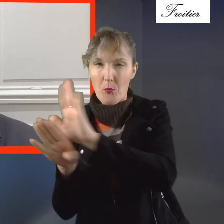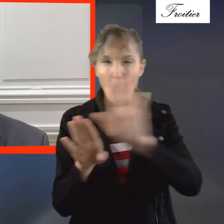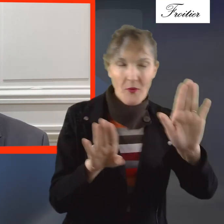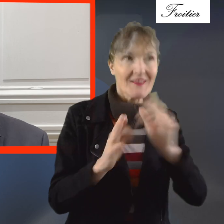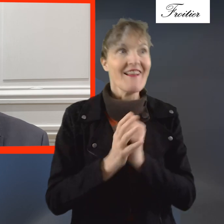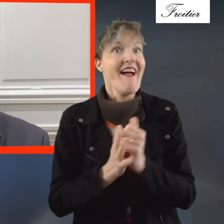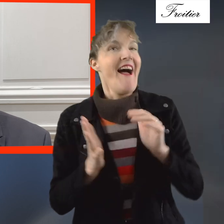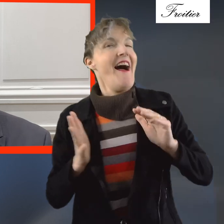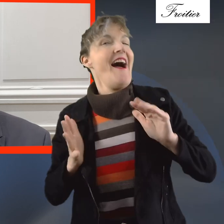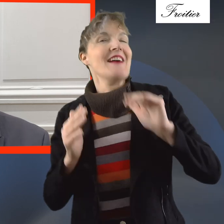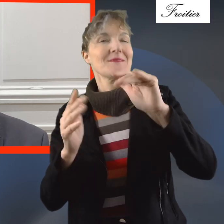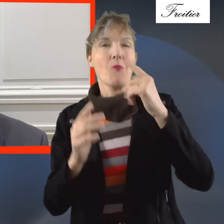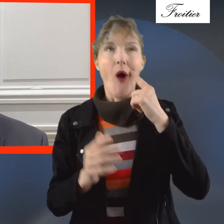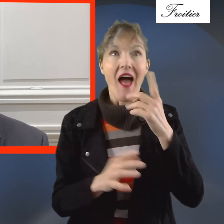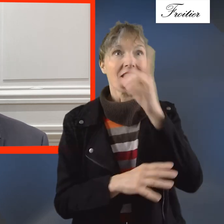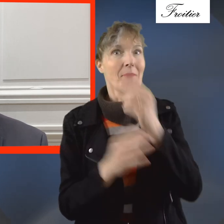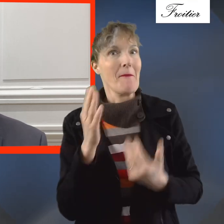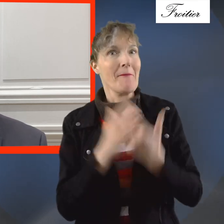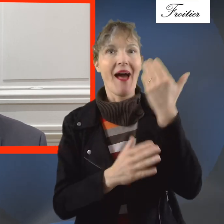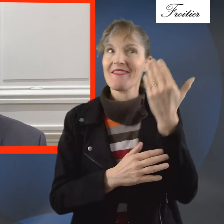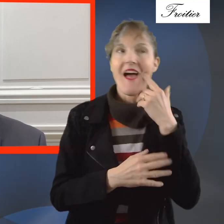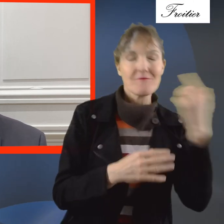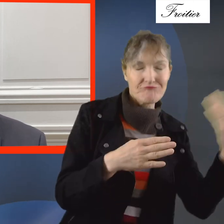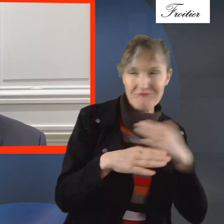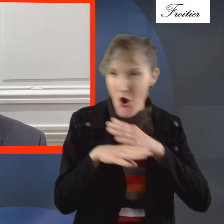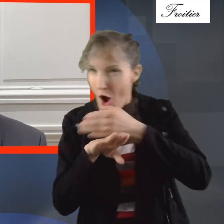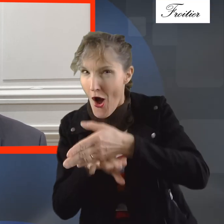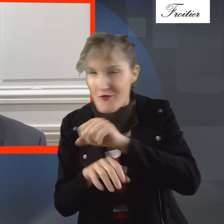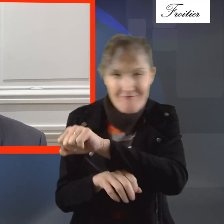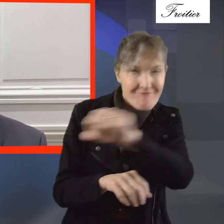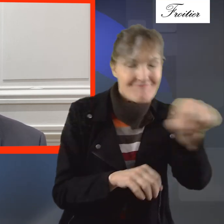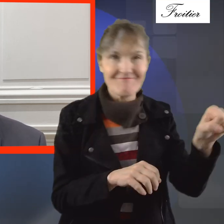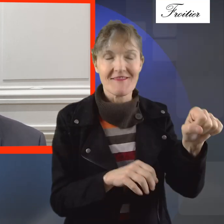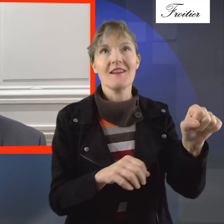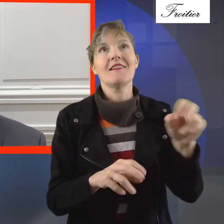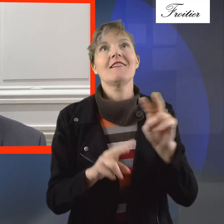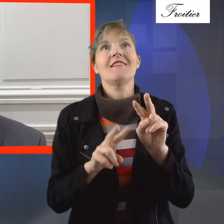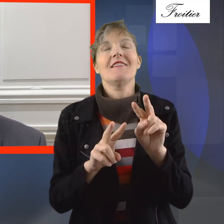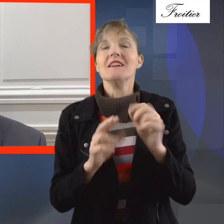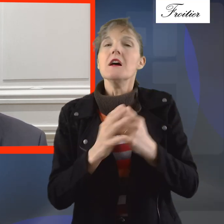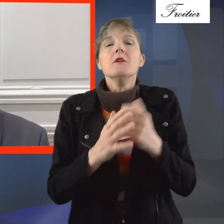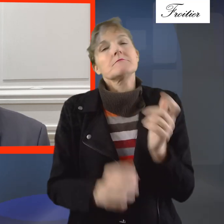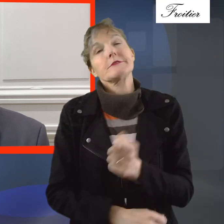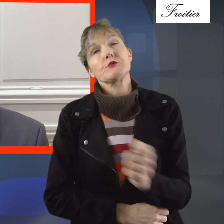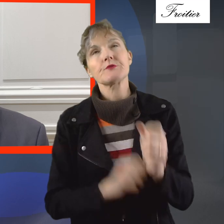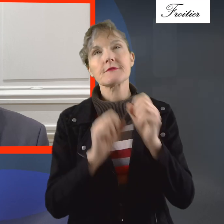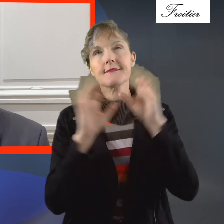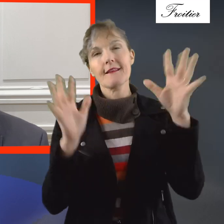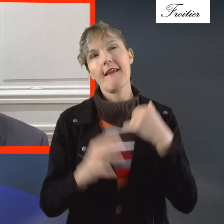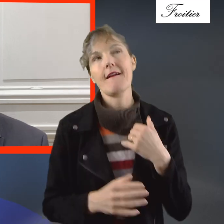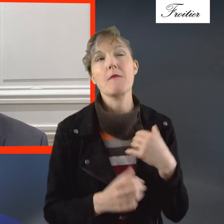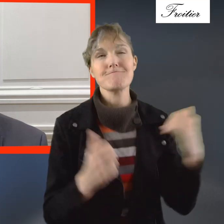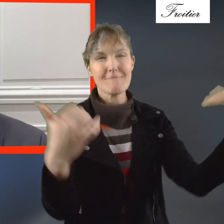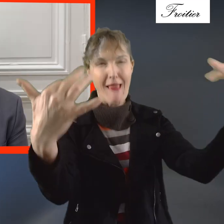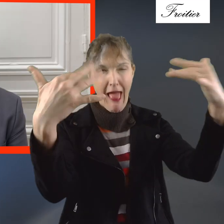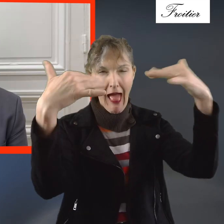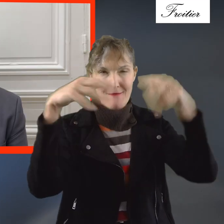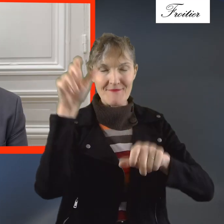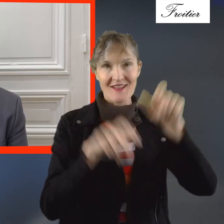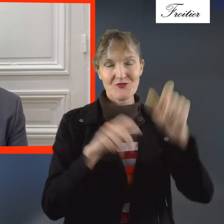Et l'espoir, bien sûr, c qu'un jour ils puissent passer le pas de la porte pour venir à un culte. Alors il faut être clair, on n'a pas des tonnes de gens